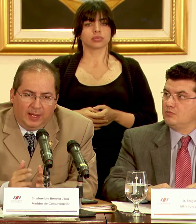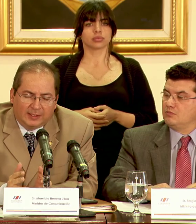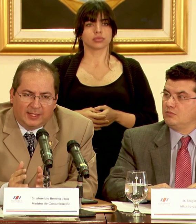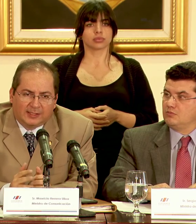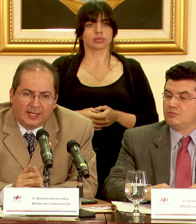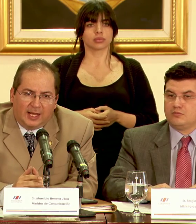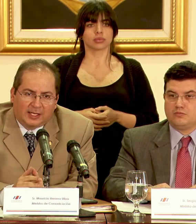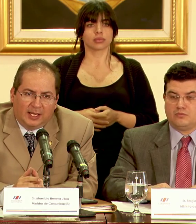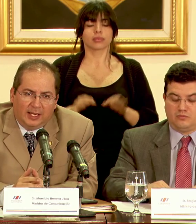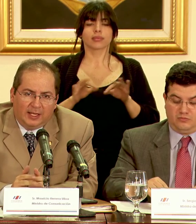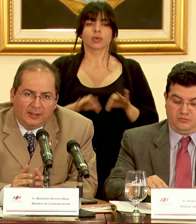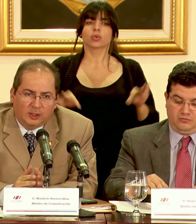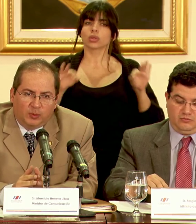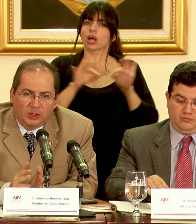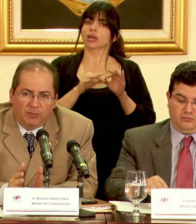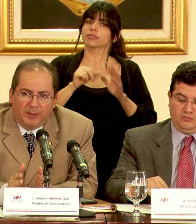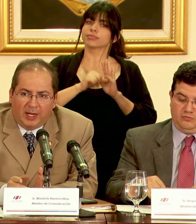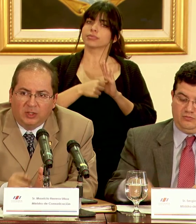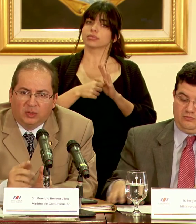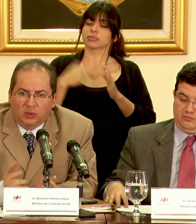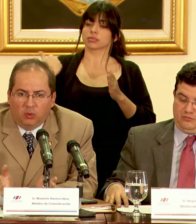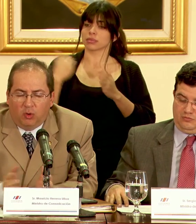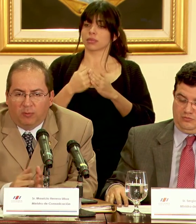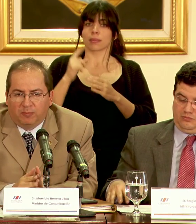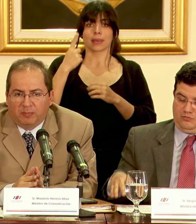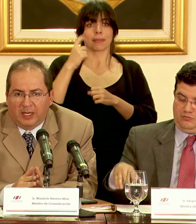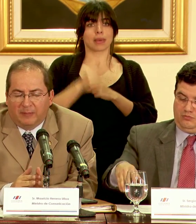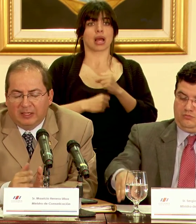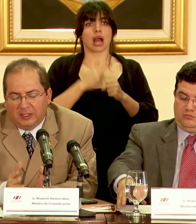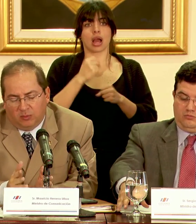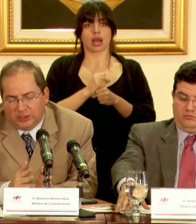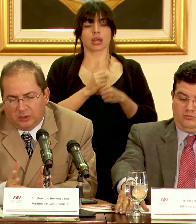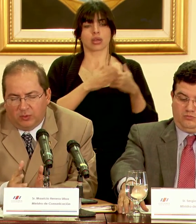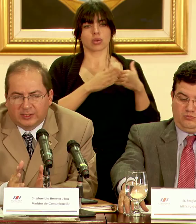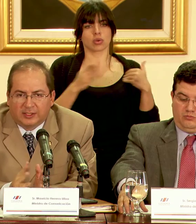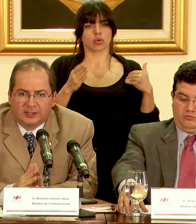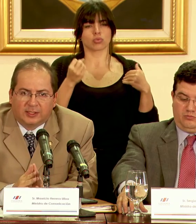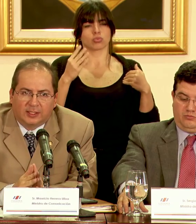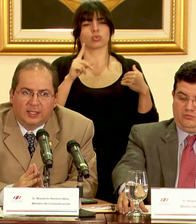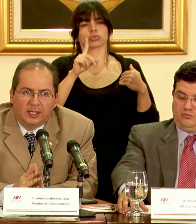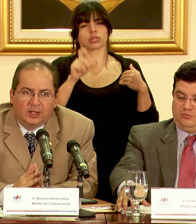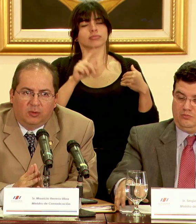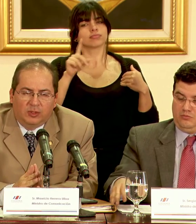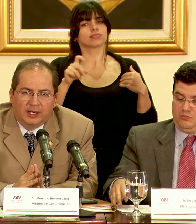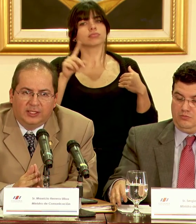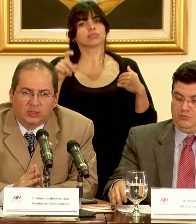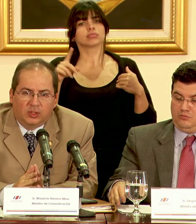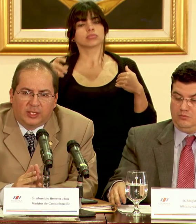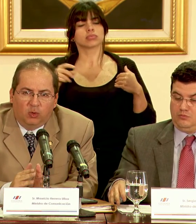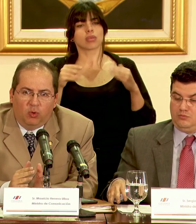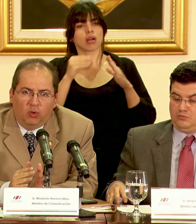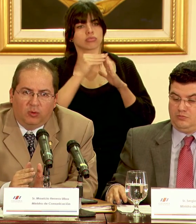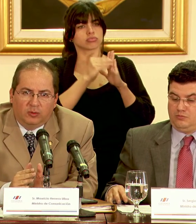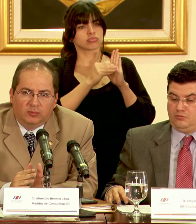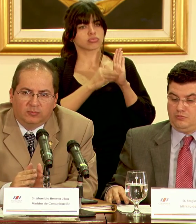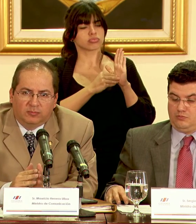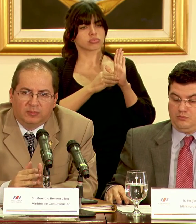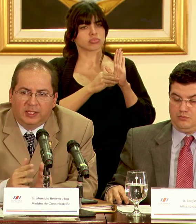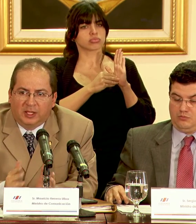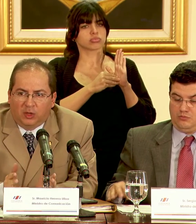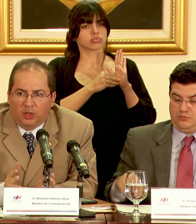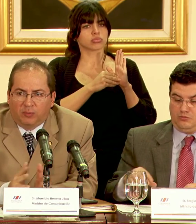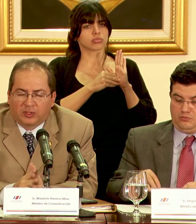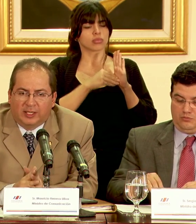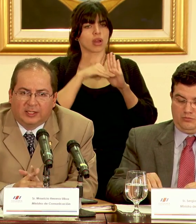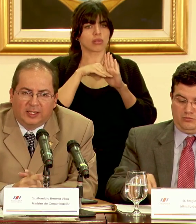es de destacar que después de un primer año donde hubo claramente en muchas encuestas un registro de que hubo un